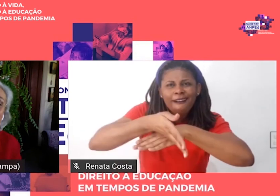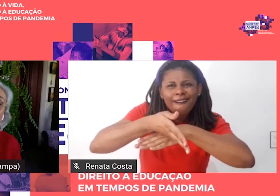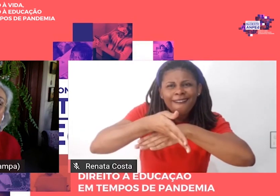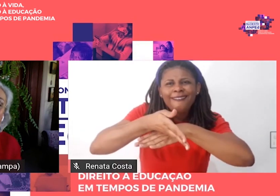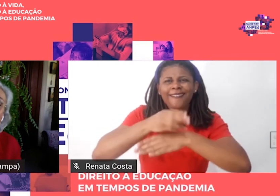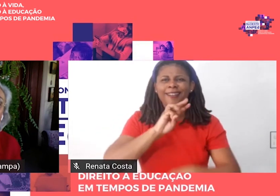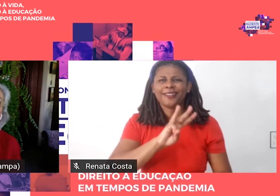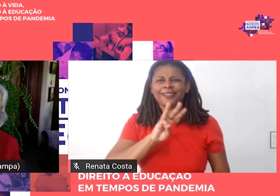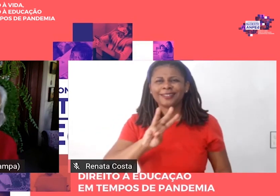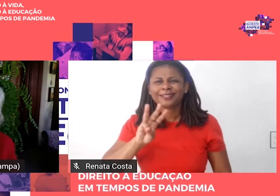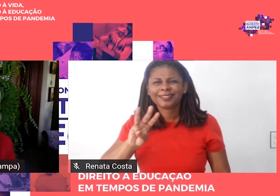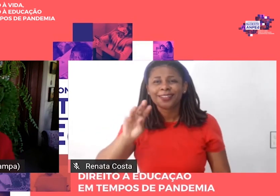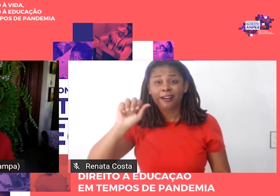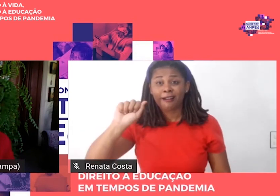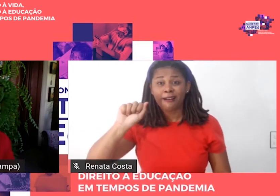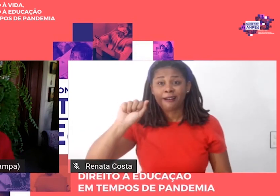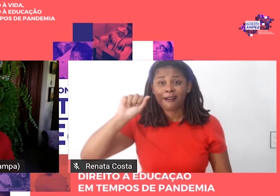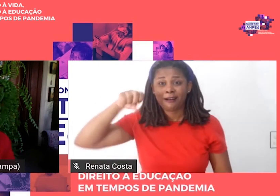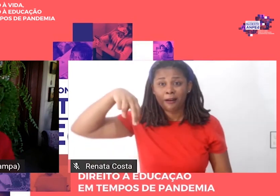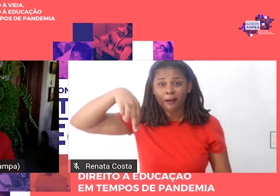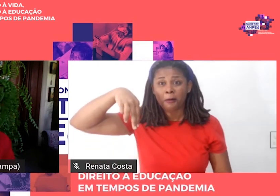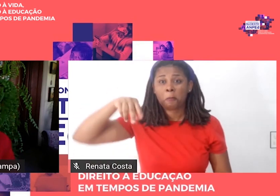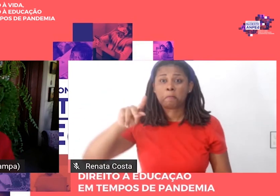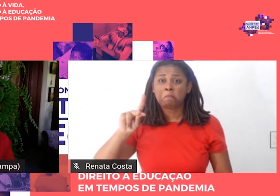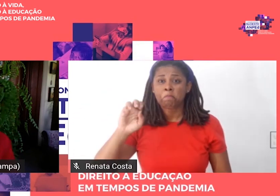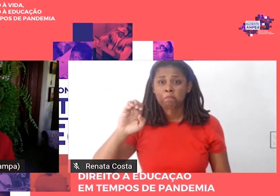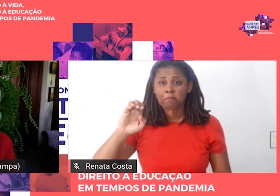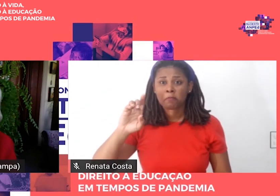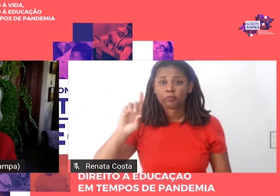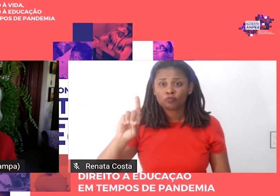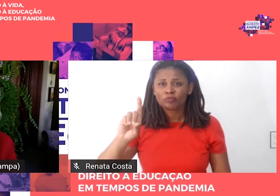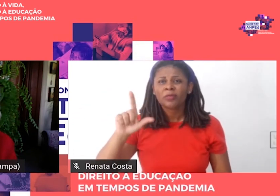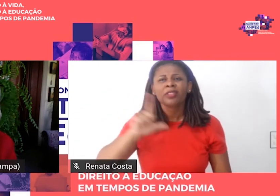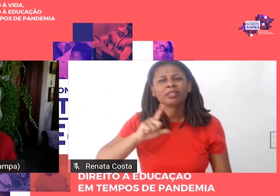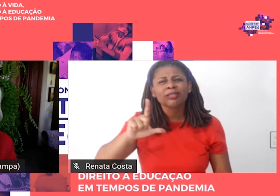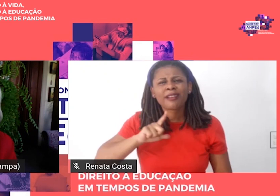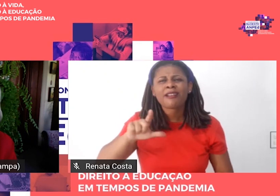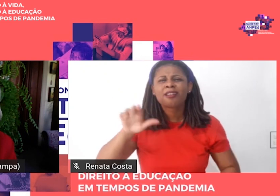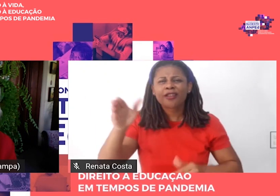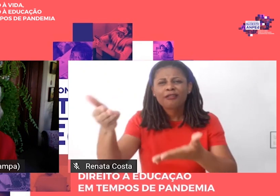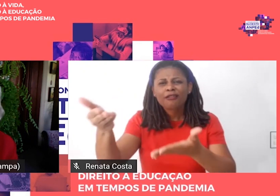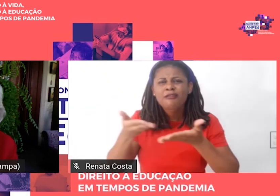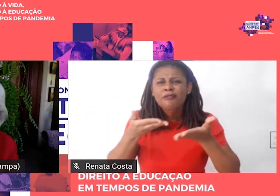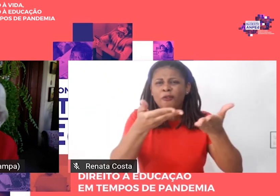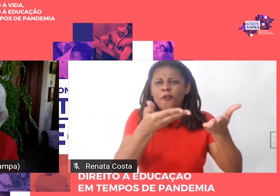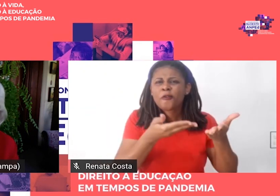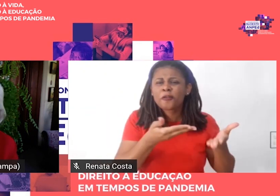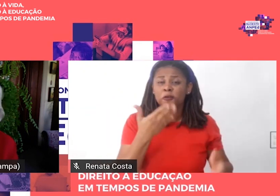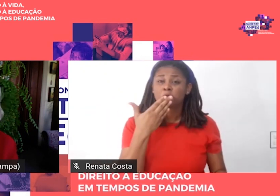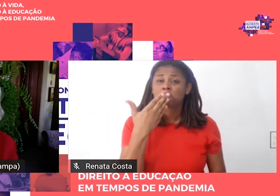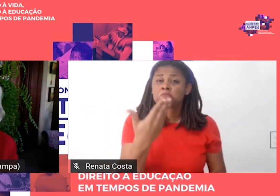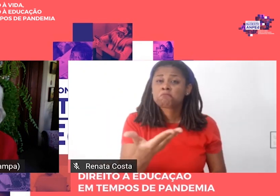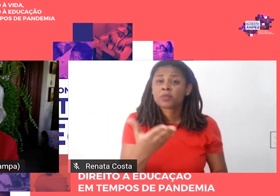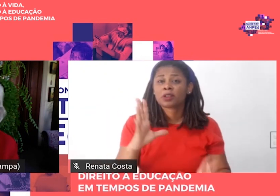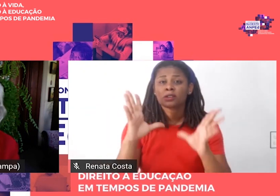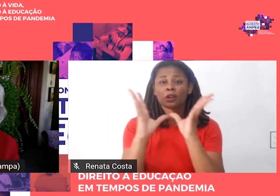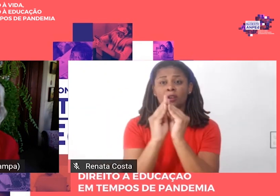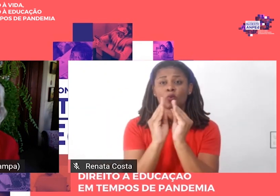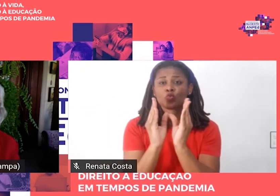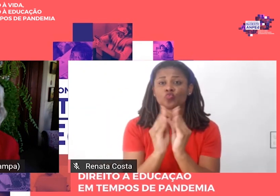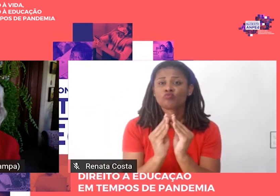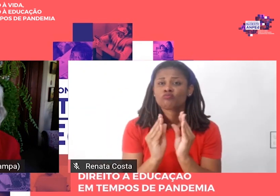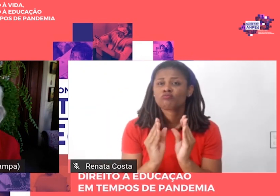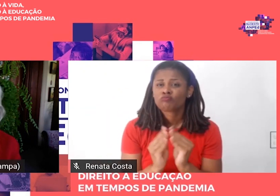esta chamada para ensaios que está aberta pedindo inicialmente um resumo, uma proposta a